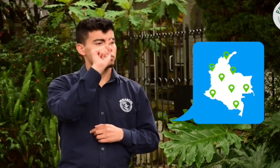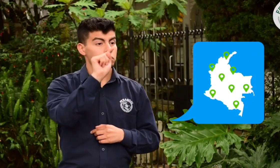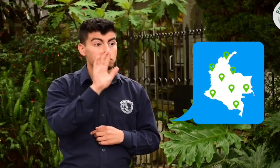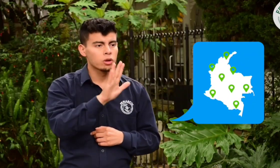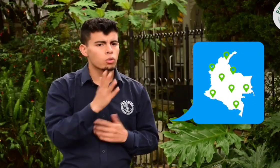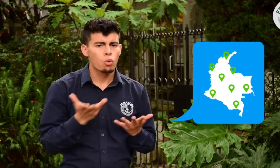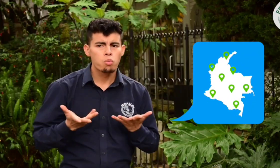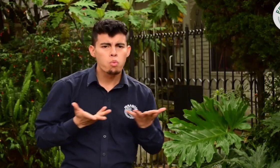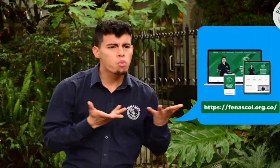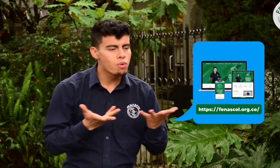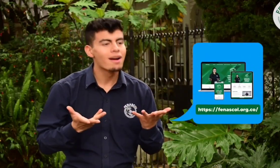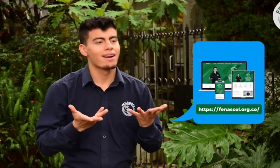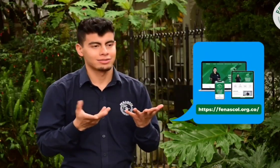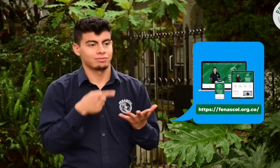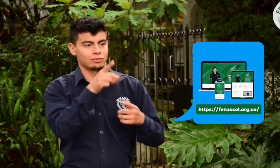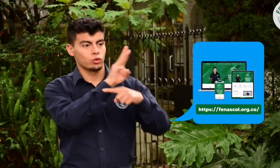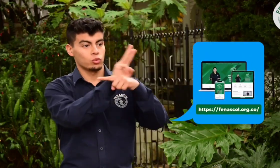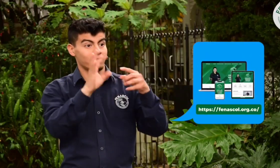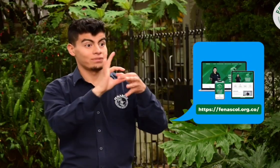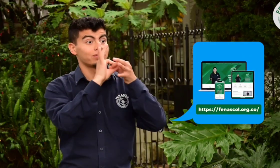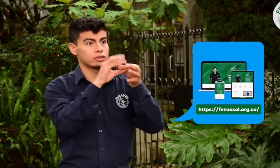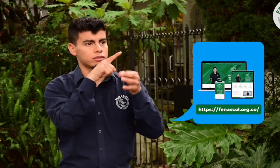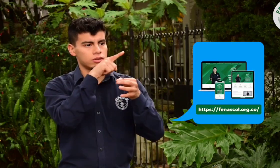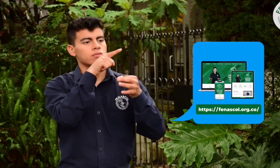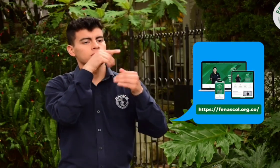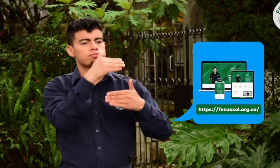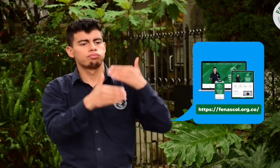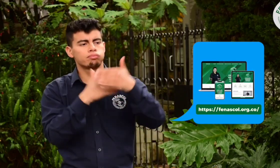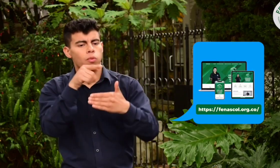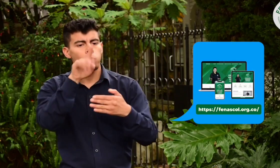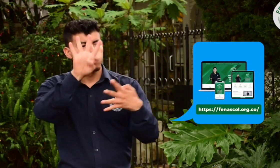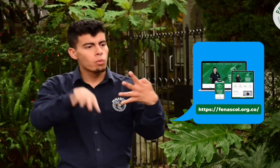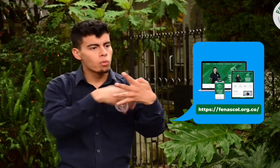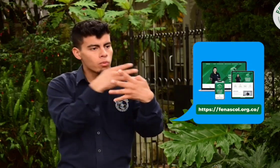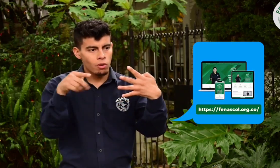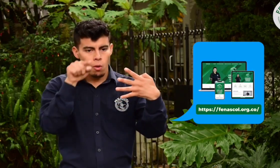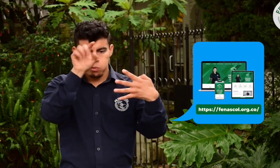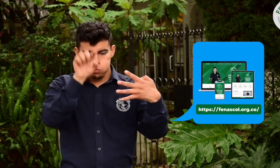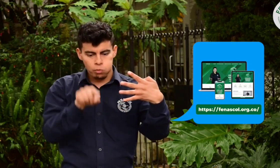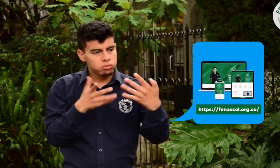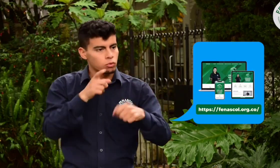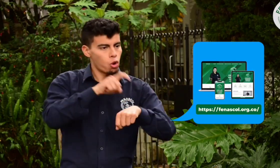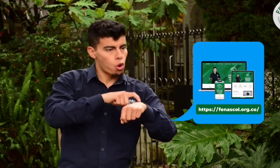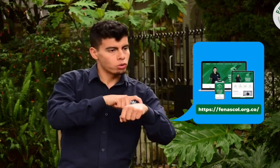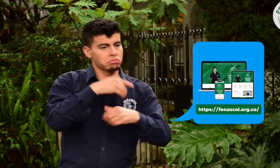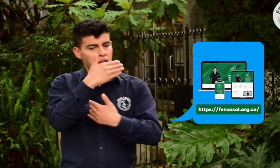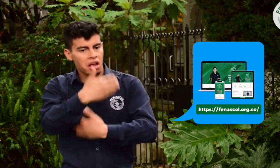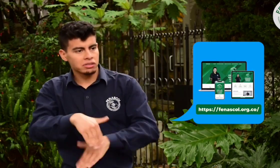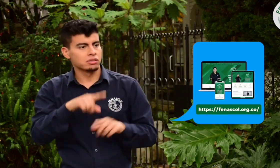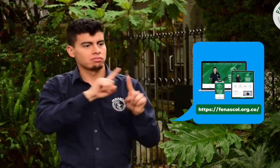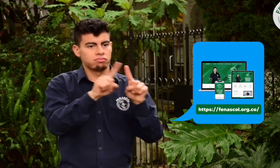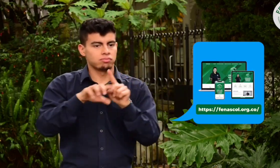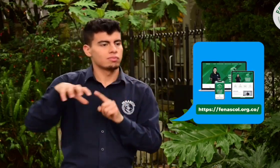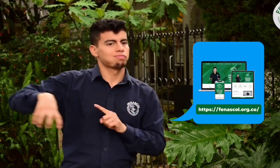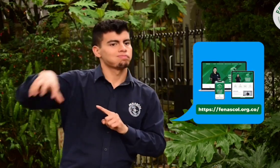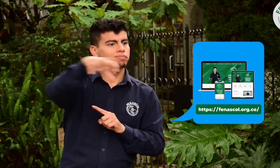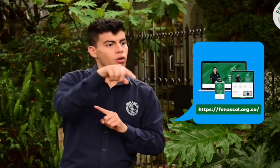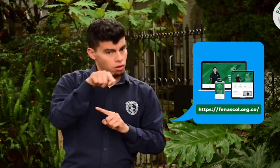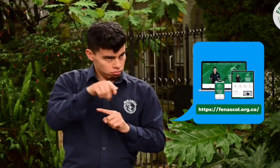esos puntos Movistar del país que cuentan con la herramienta, visita la página web de Penascol. Ya te explico el paso a paso para que encuentres el listado de esas oficinas con sus direcciones y